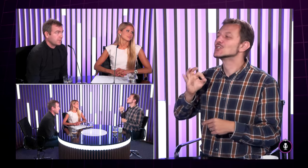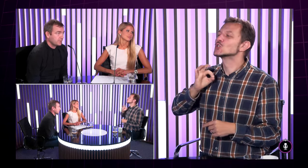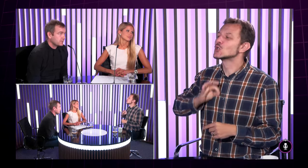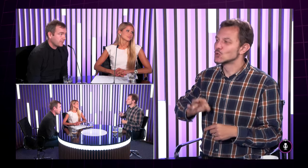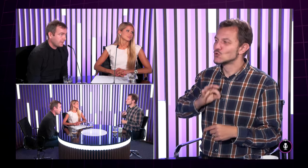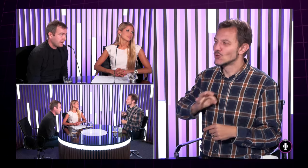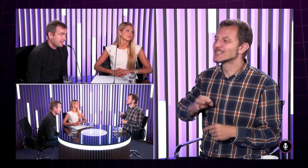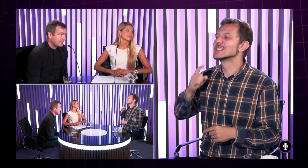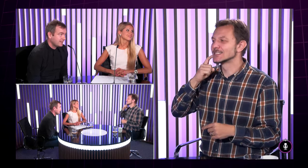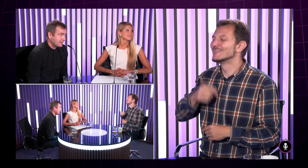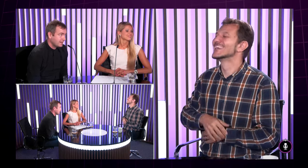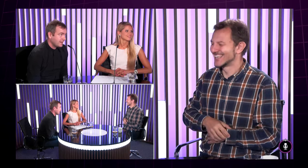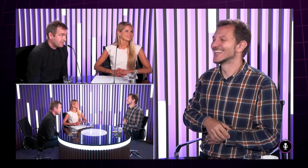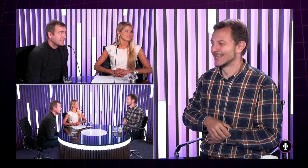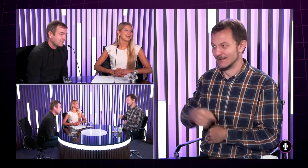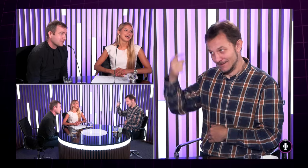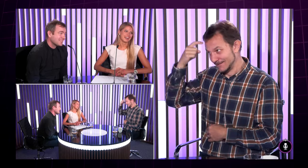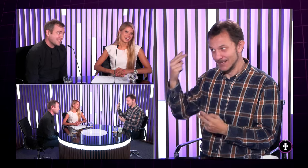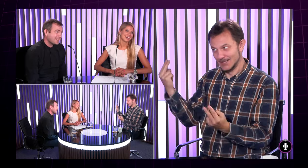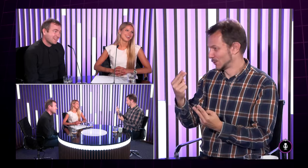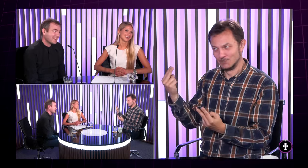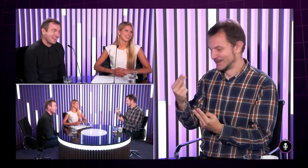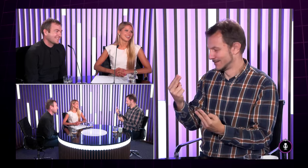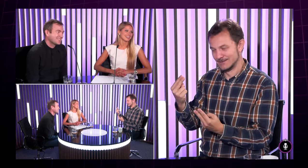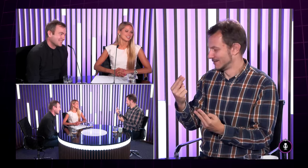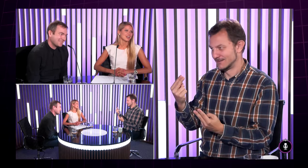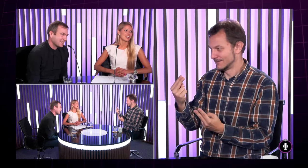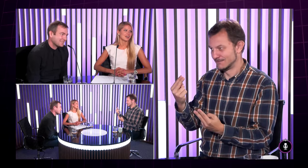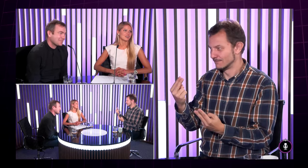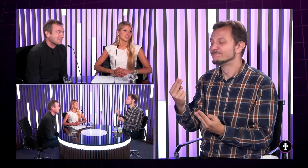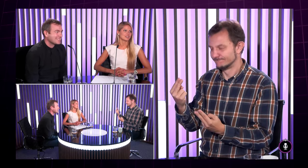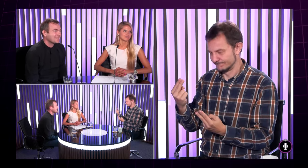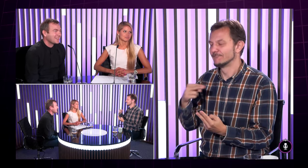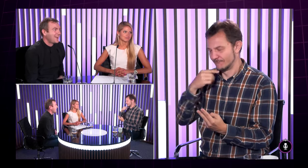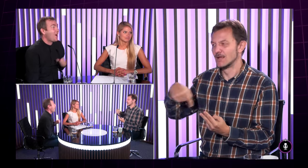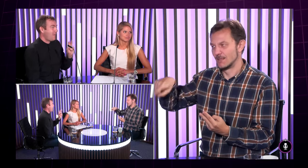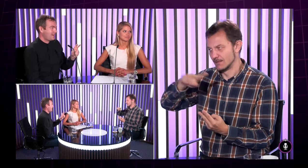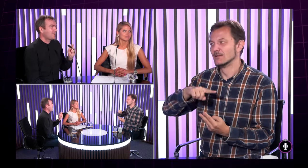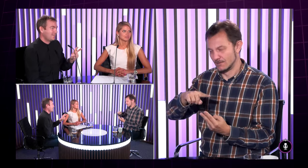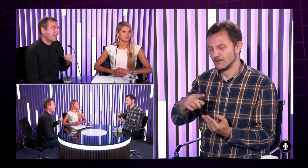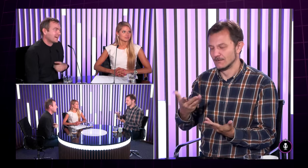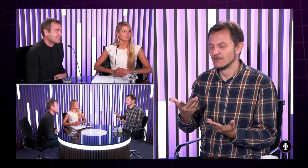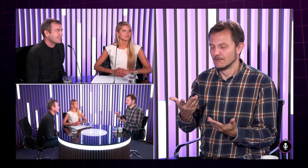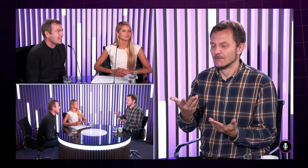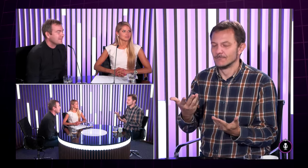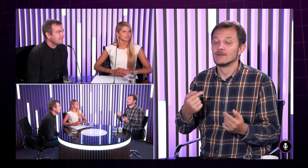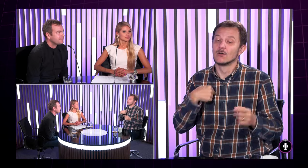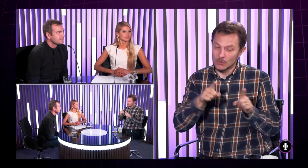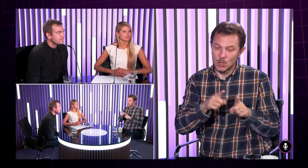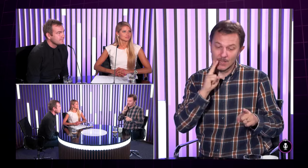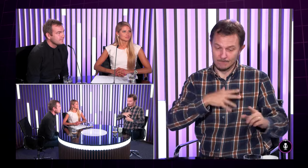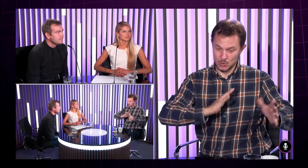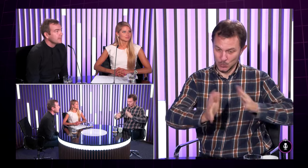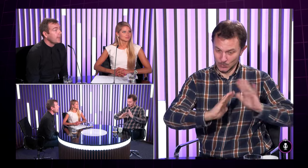nepočujúcim nerozumieme my sa skutočno si zasmejeme ale skutočno s nerozumieme priznám sa keď veľakrát sa to stáva